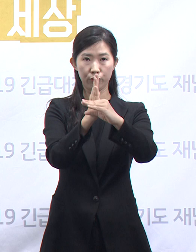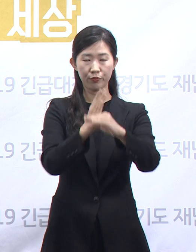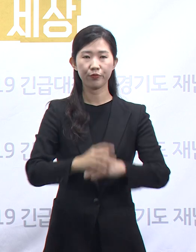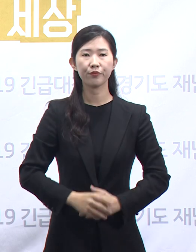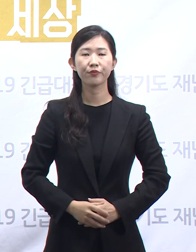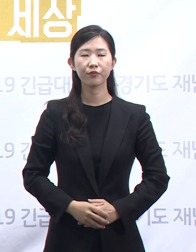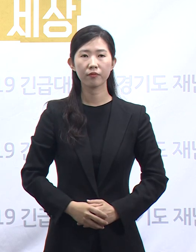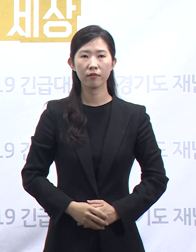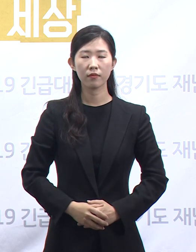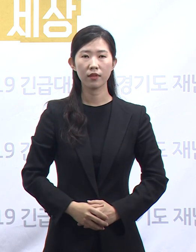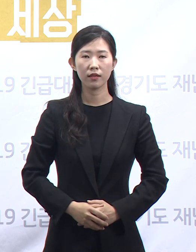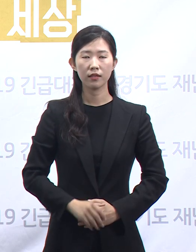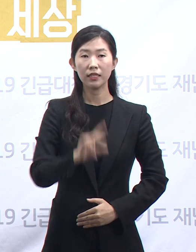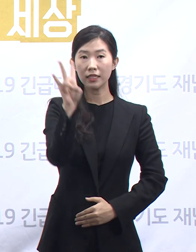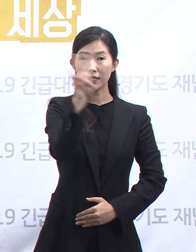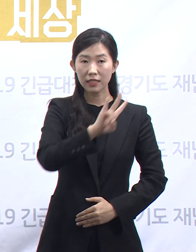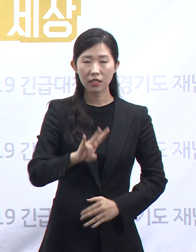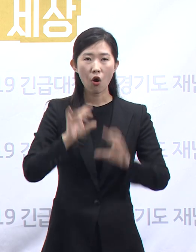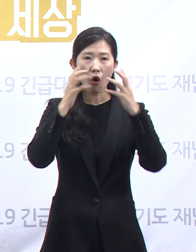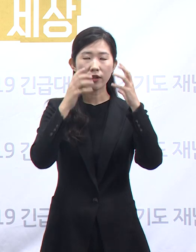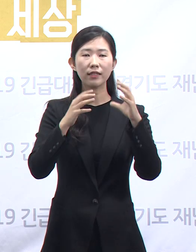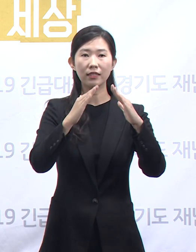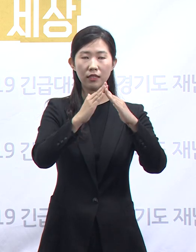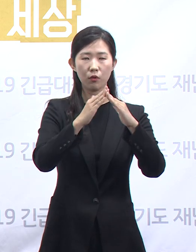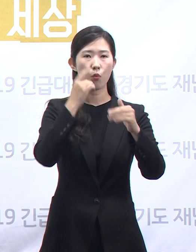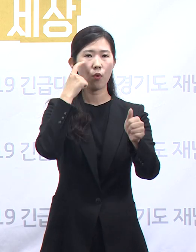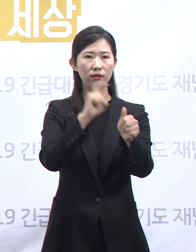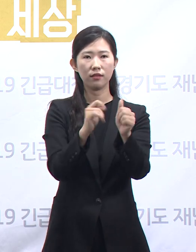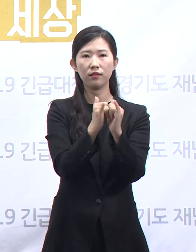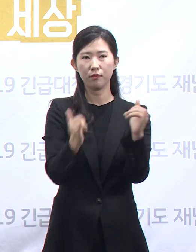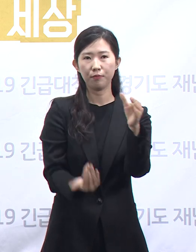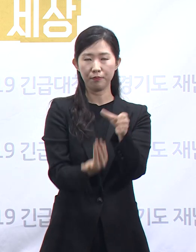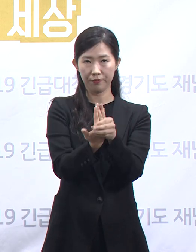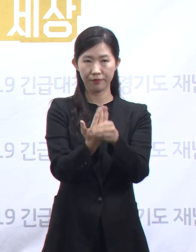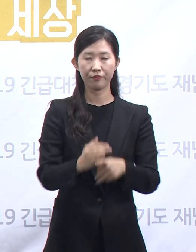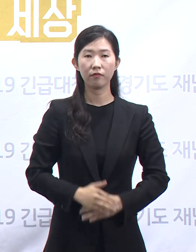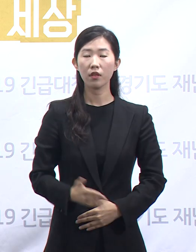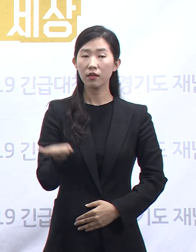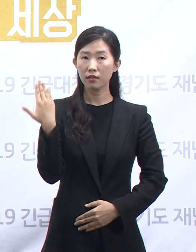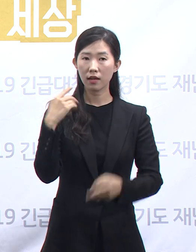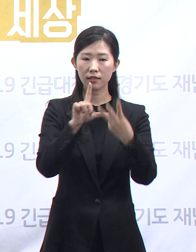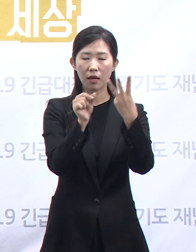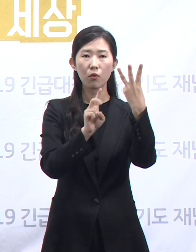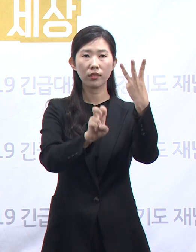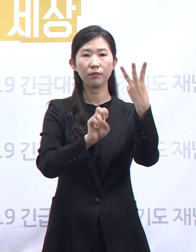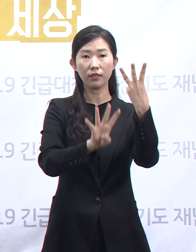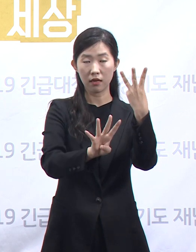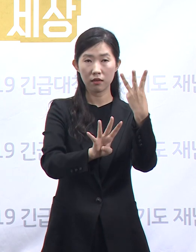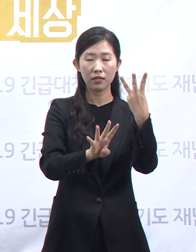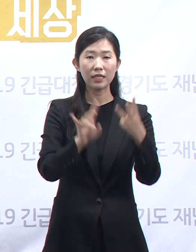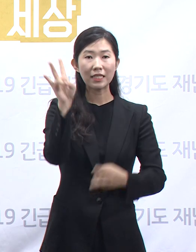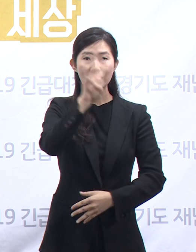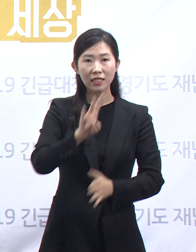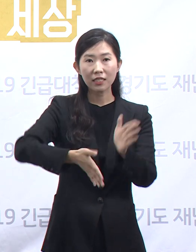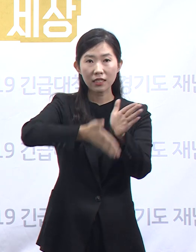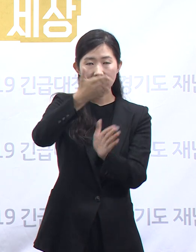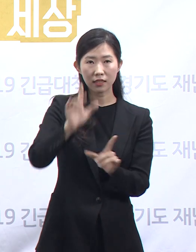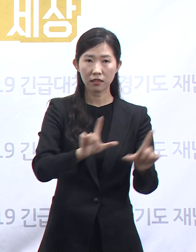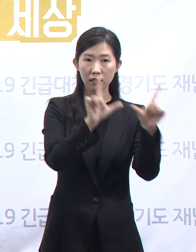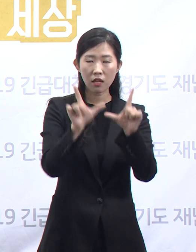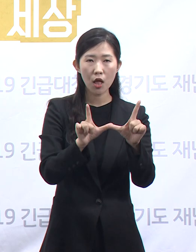시흥시 소재 어린이집에 확진자가 발생하였음을 말씀드립니다. 지난 3월 24일 시흥시에 소재한